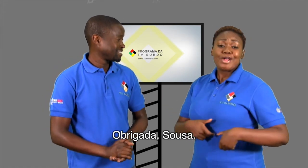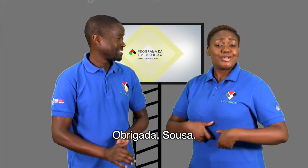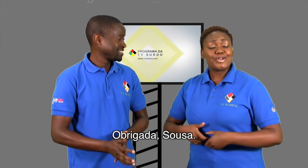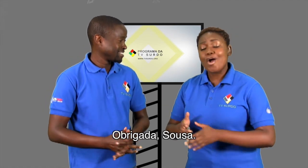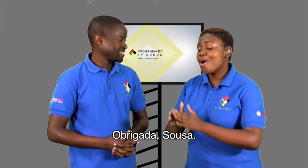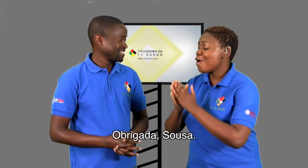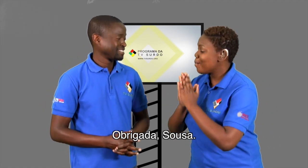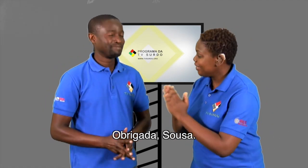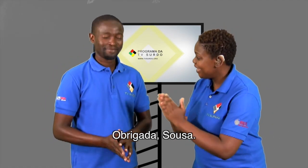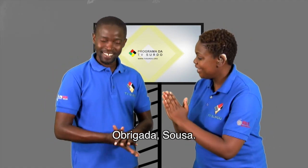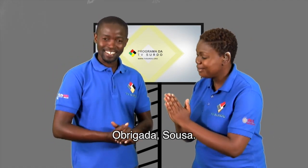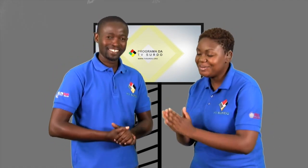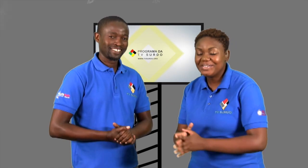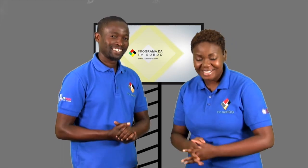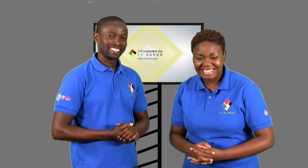Obrigada, Souza.